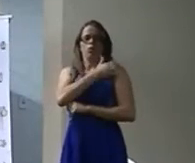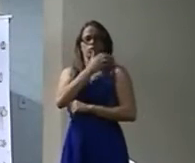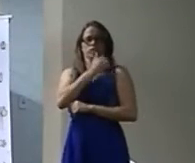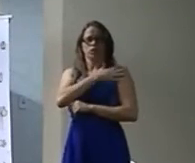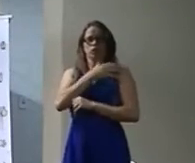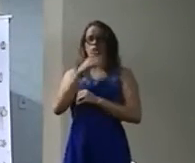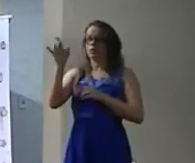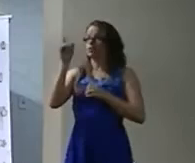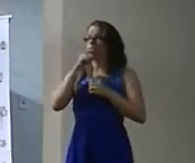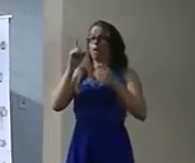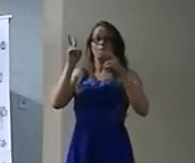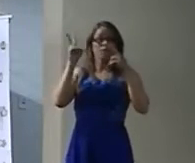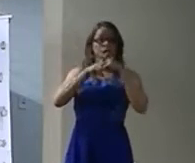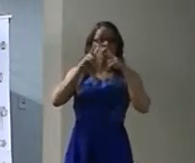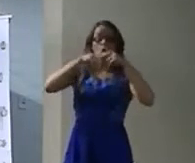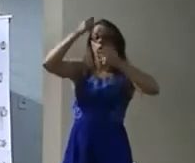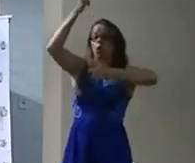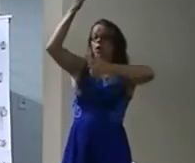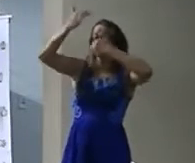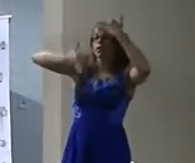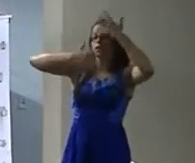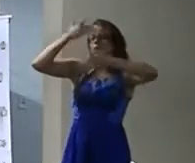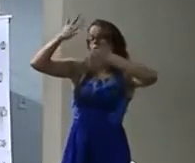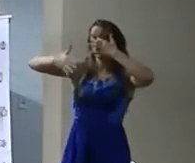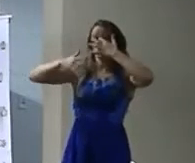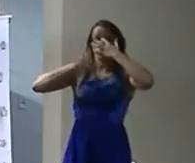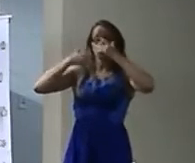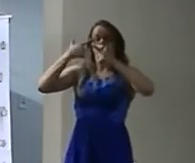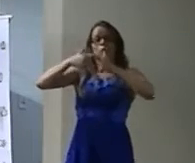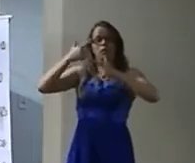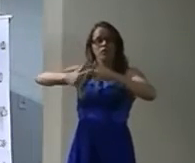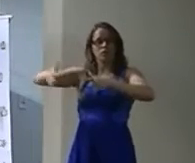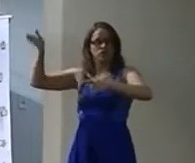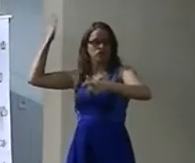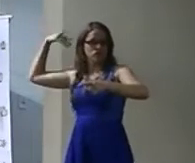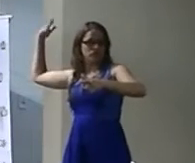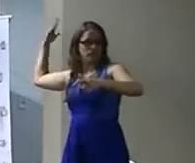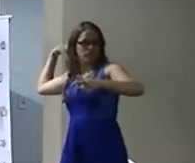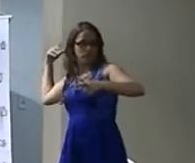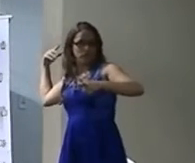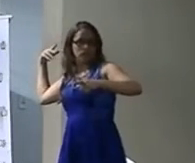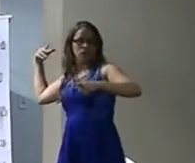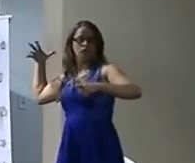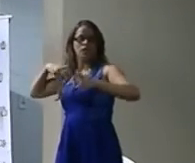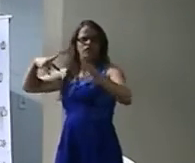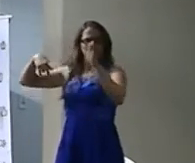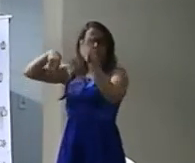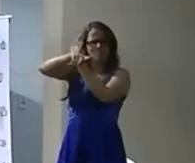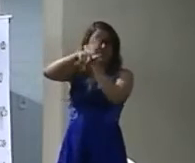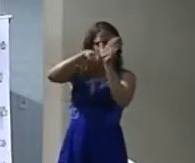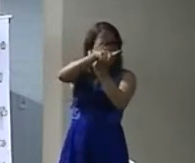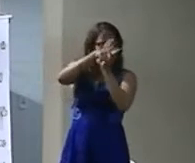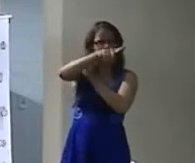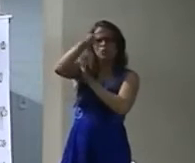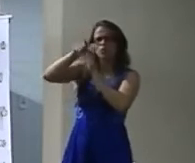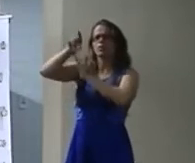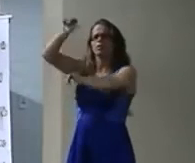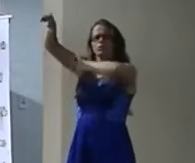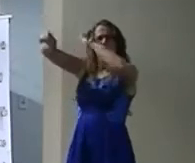eu não estou aqui brigando Não, estou questionando Para vocês Não vou trazer solução Não Vou trazer questionamentos Para vocês começarem A mudar esse comportamento E a